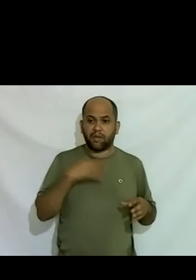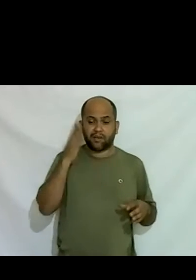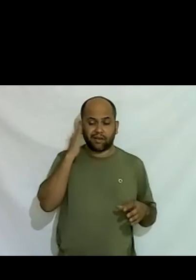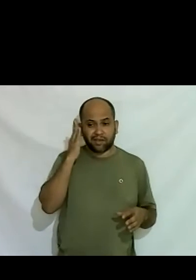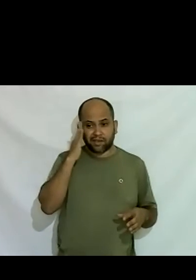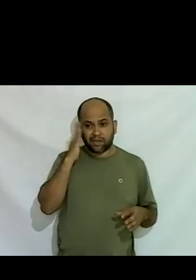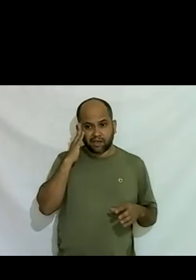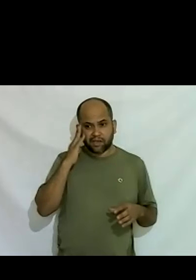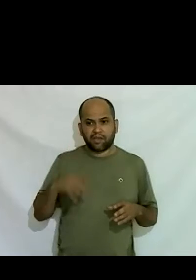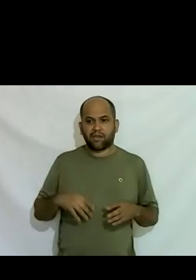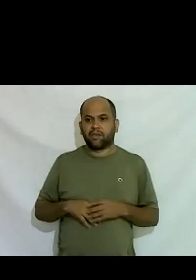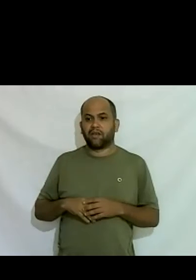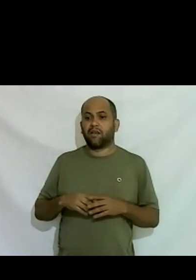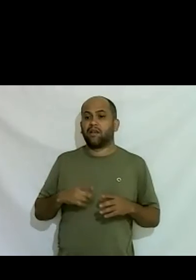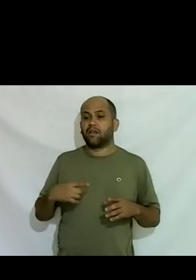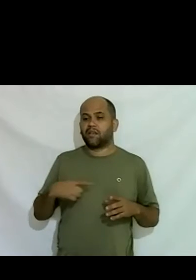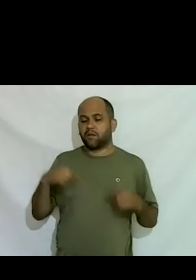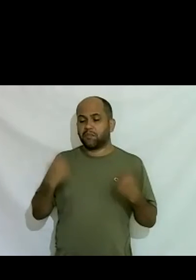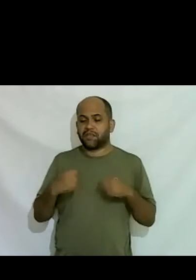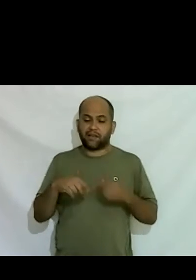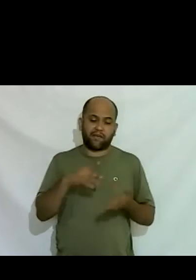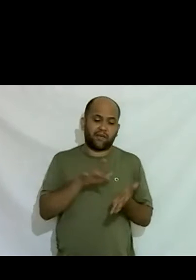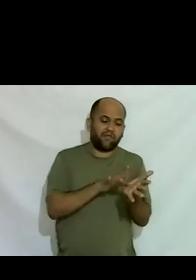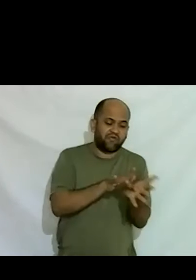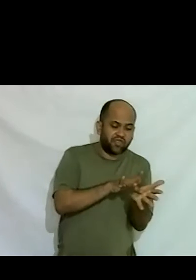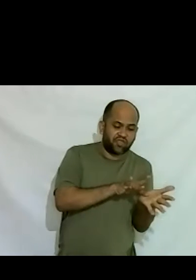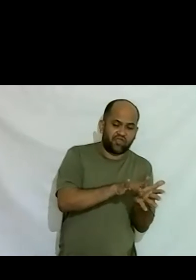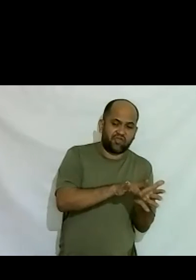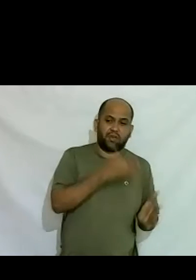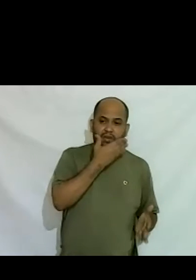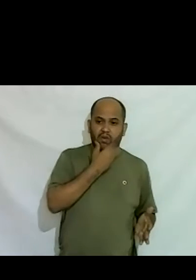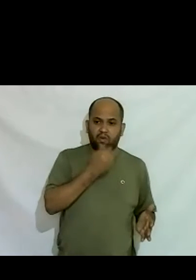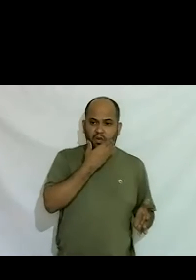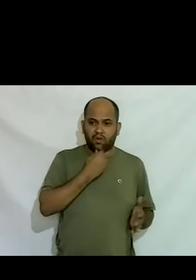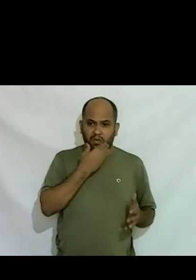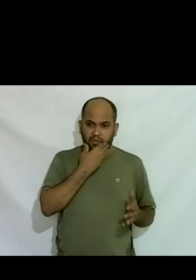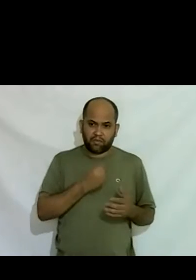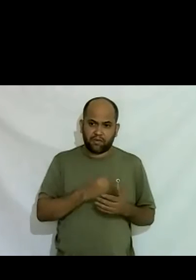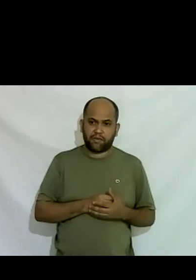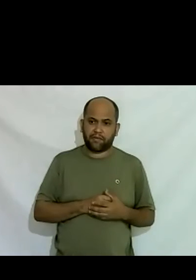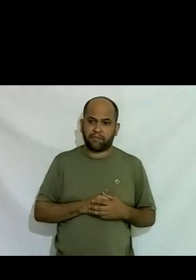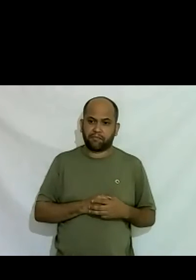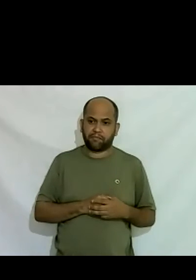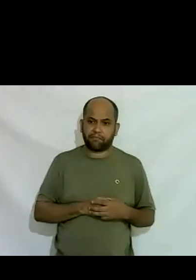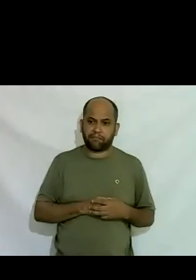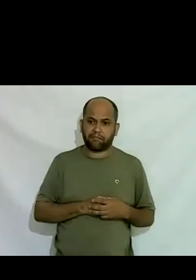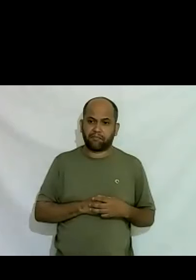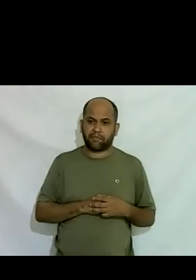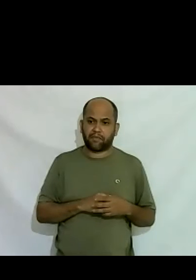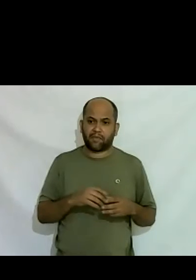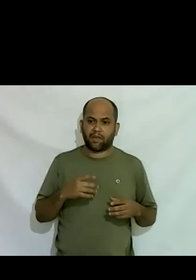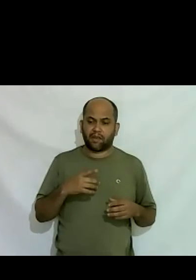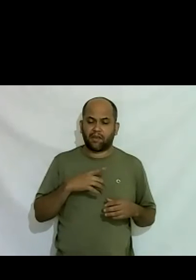performatizar uma amostra de minha idade fingir mesmo ou pelo menos não ficar